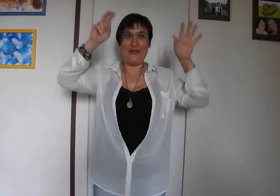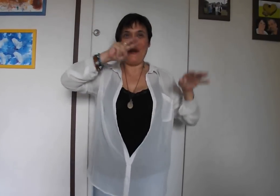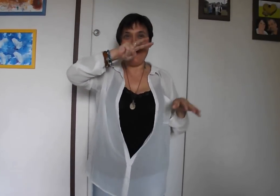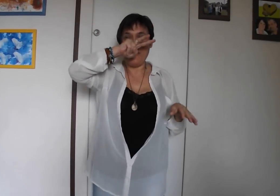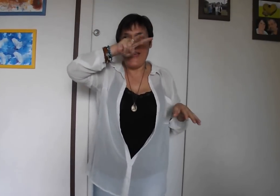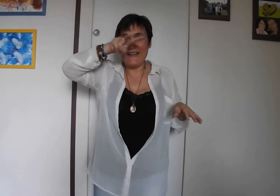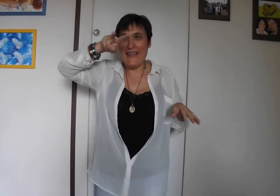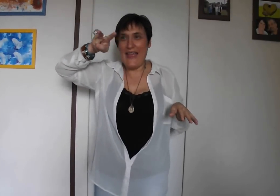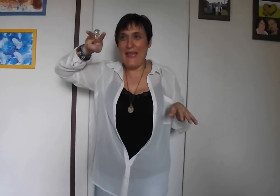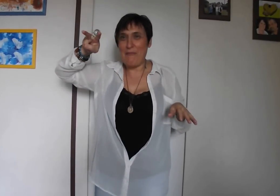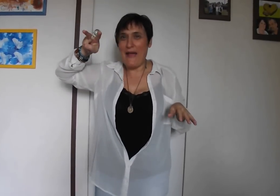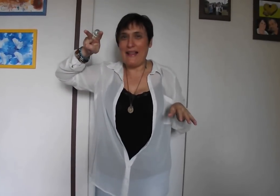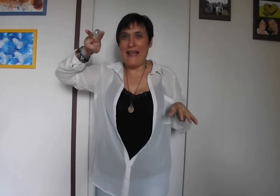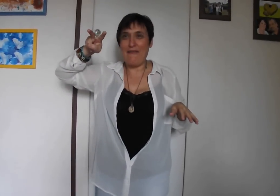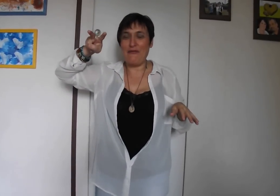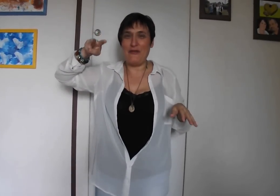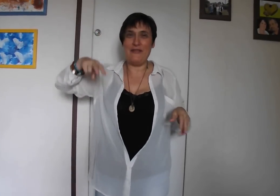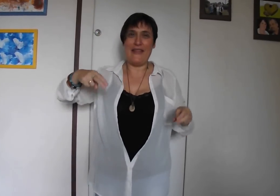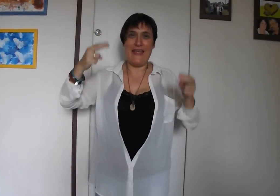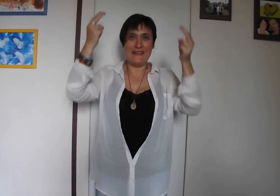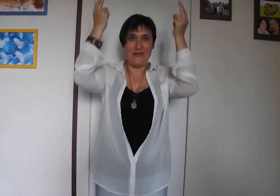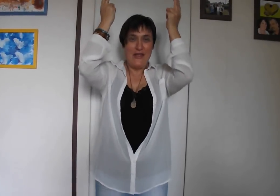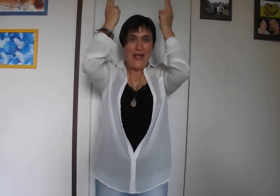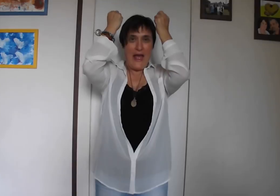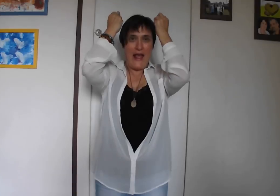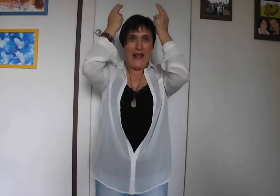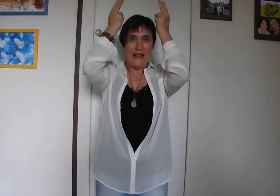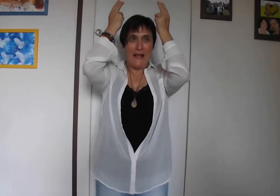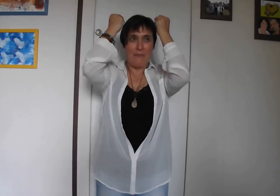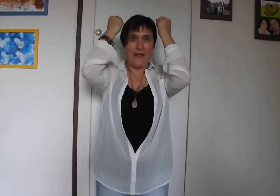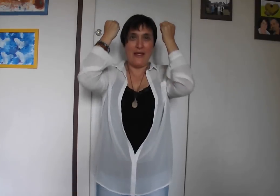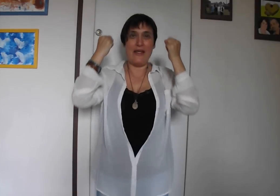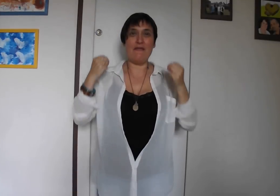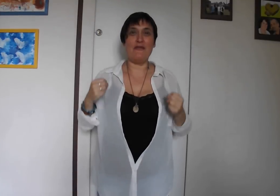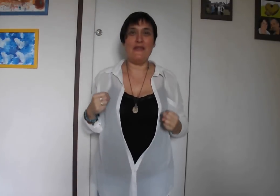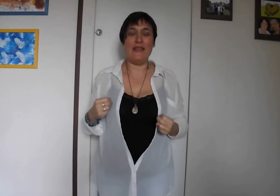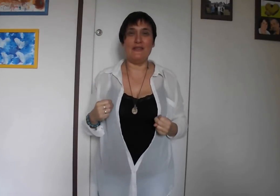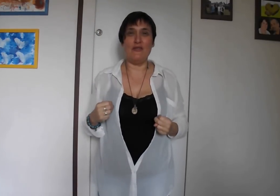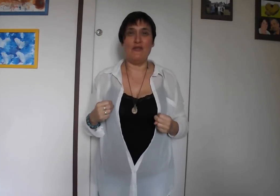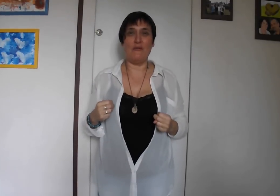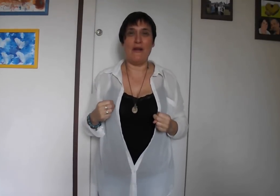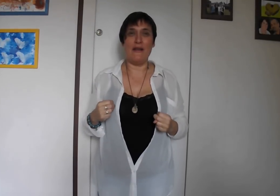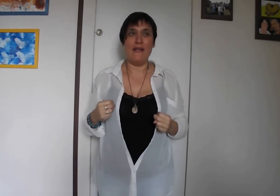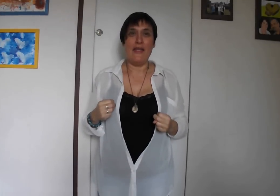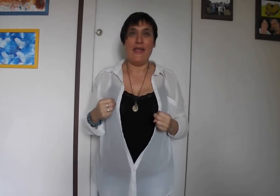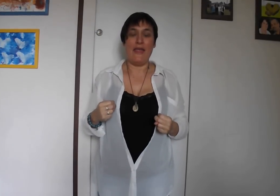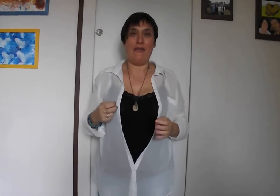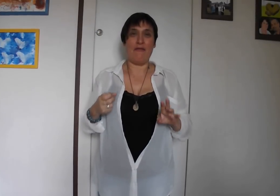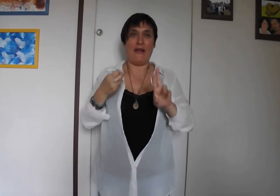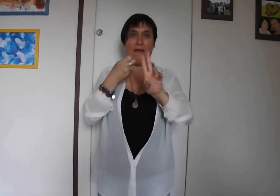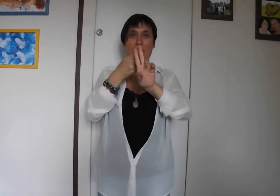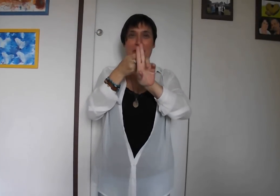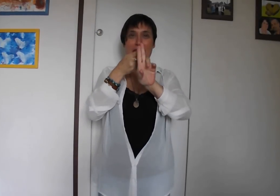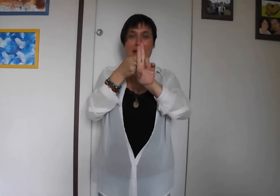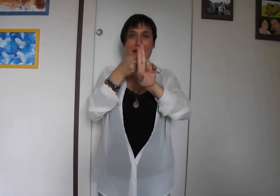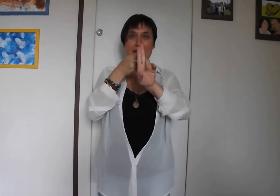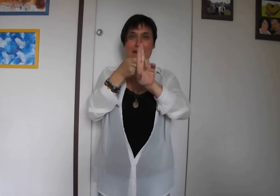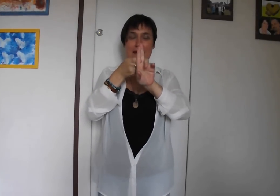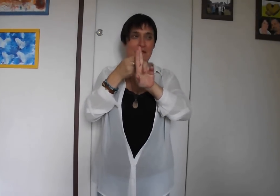regardait par la fenêtre un lapin venir de loin et frapper un s'il